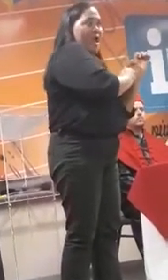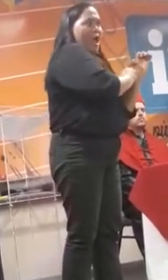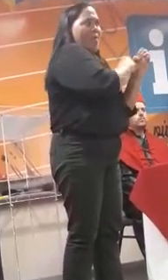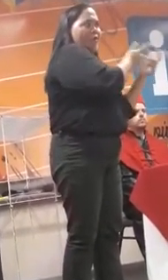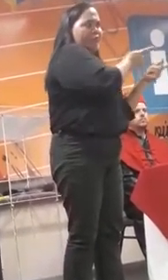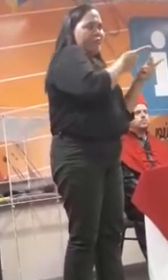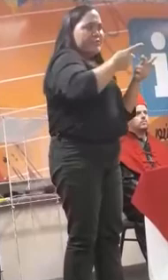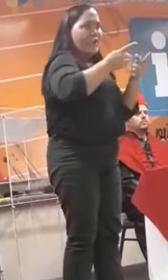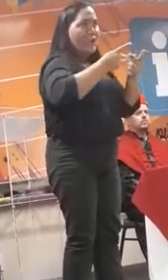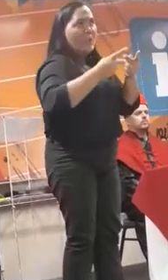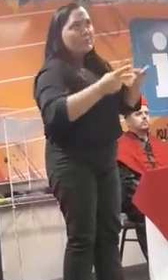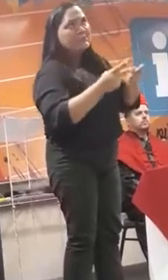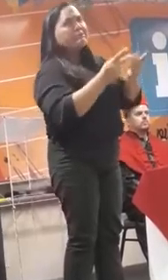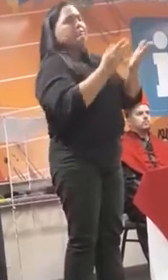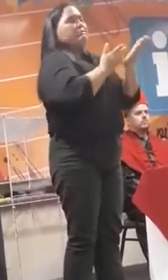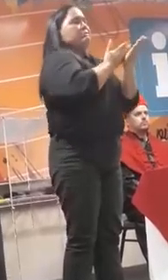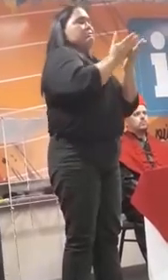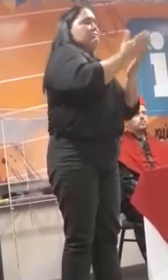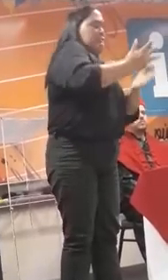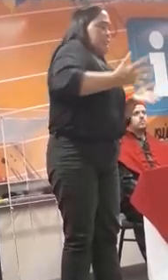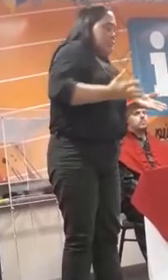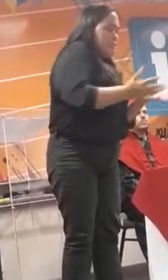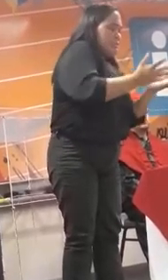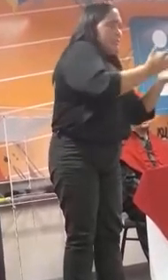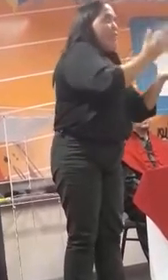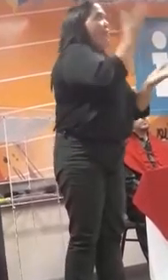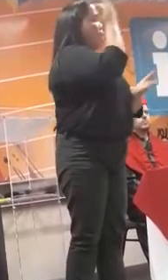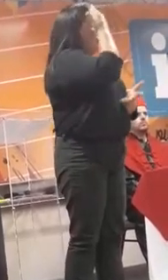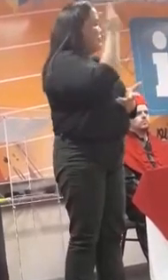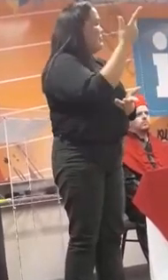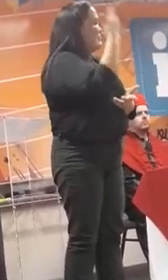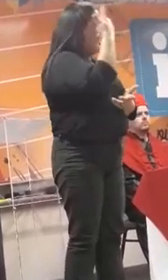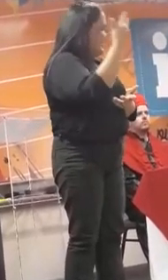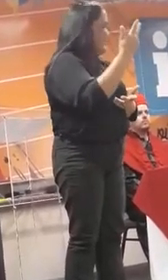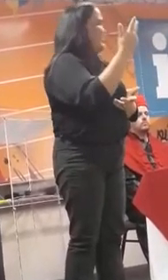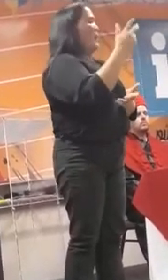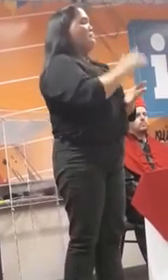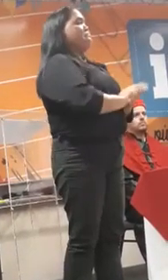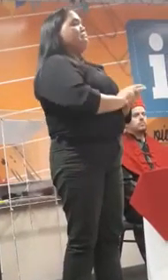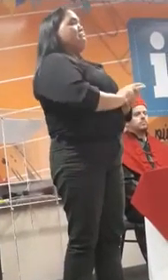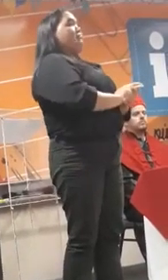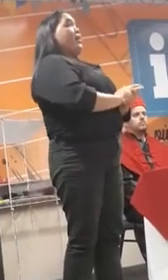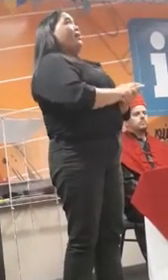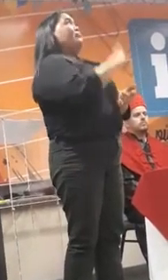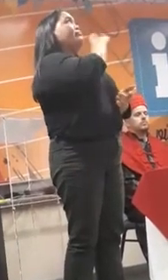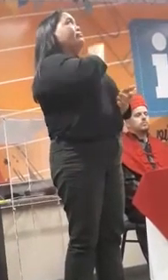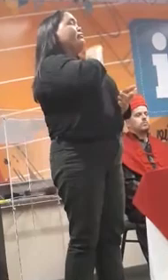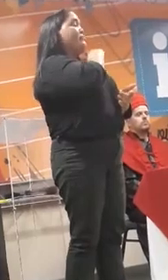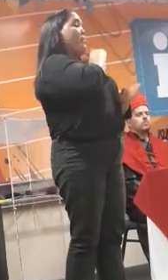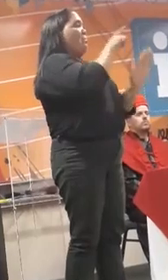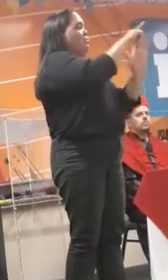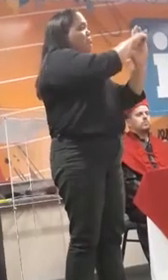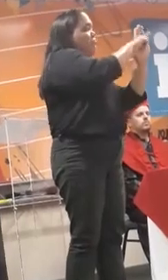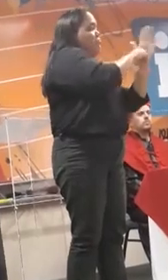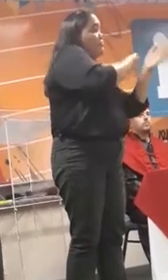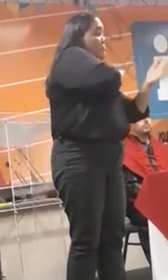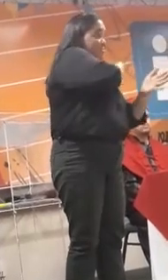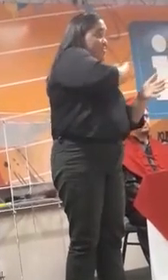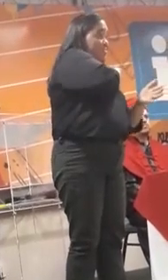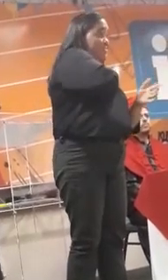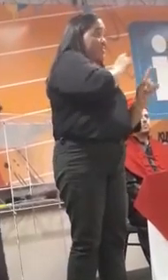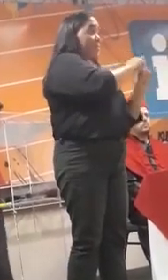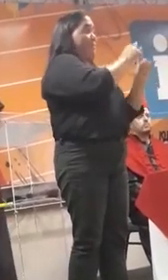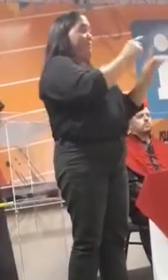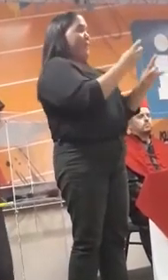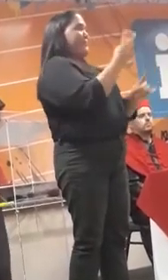sonhar, porque muitos de nós não tínhamos um projeto de vida. E aqui, durante esses três anos, construímos,